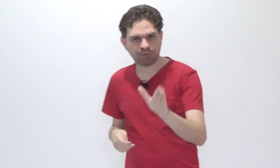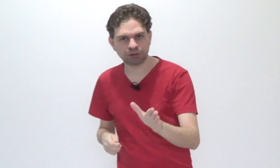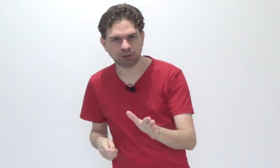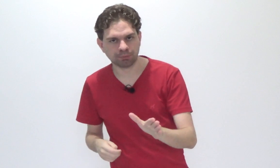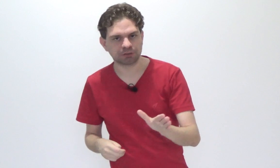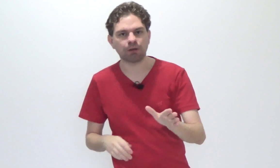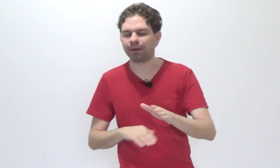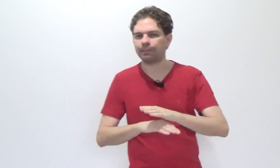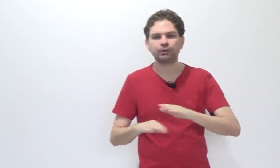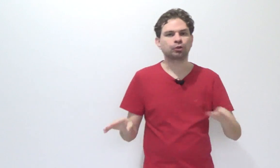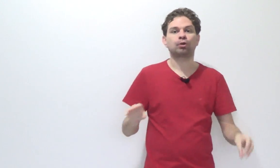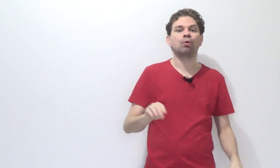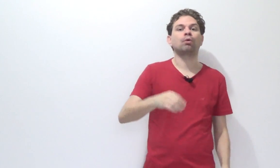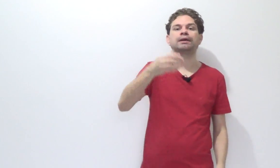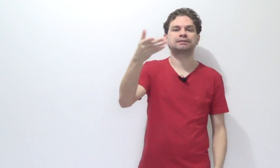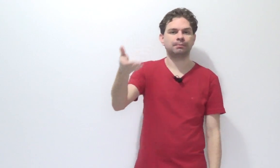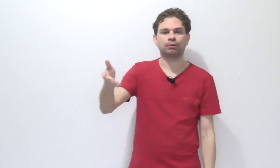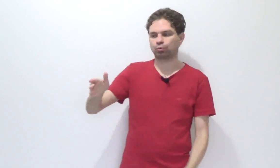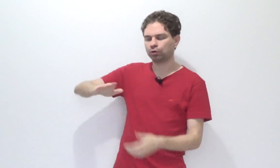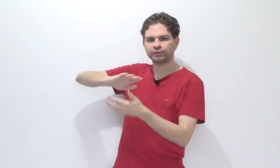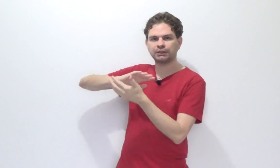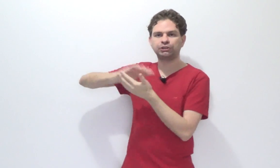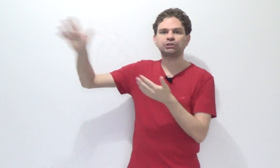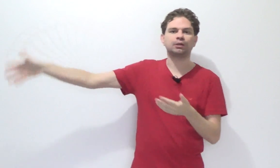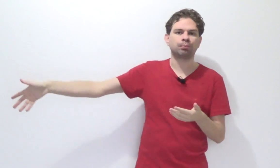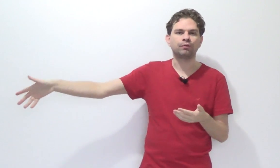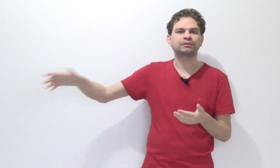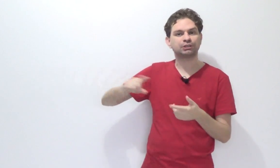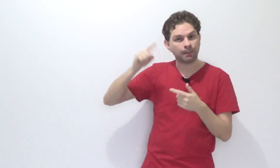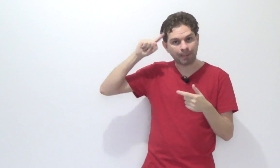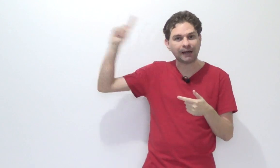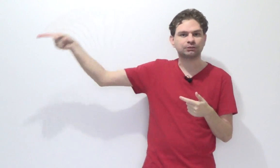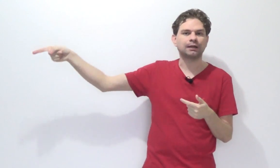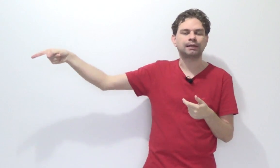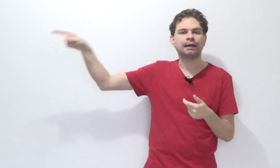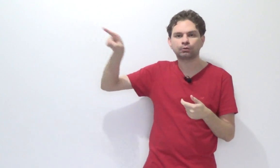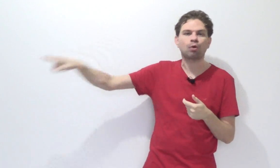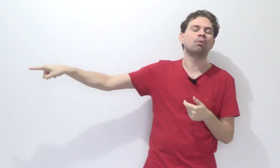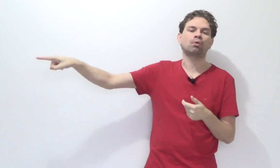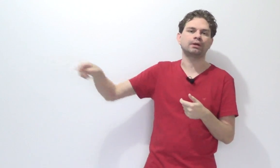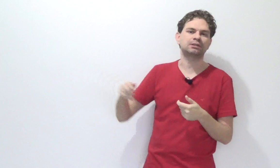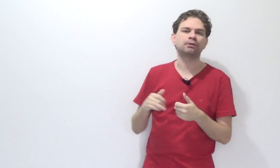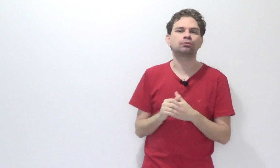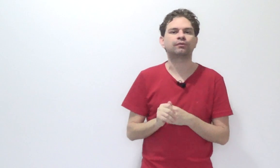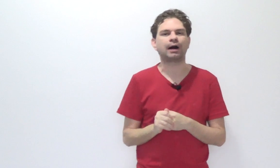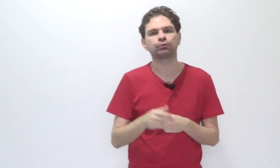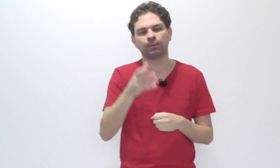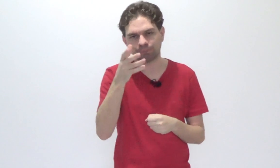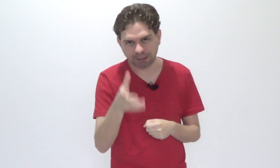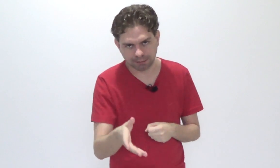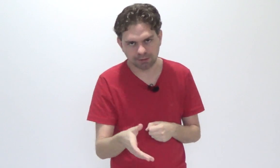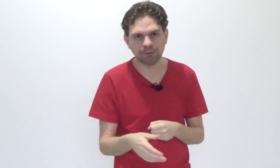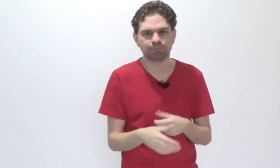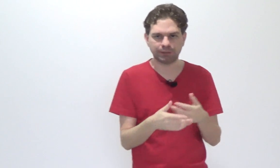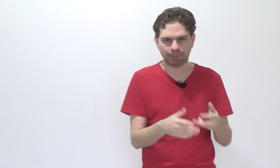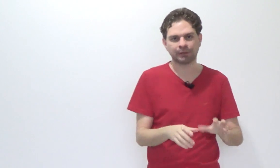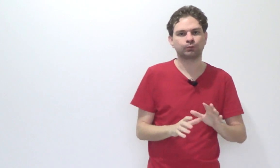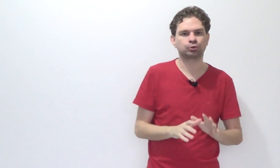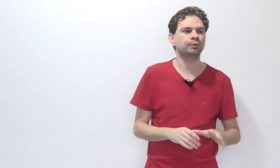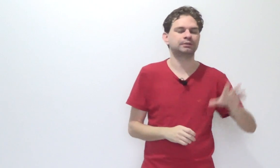fala em distribuição, é meramente que tomou conhecimento. Quando você distribui, você já parte da ideia que tomou conhecimento do fato aquele determinado juiz.